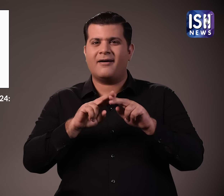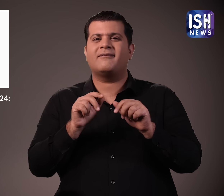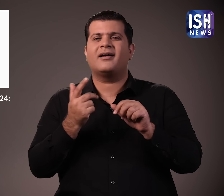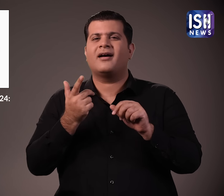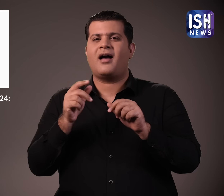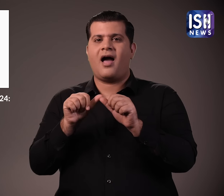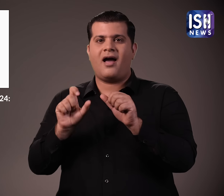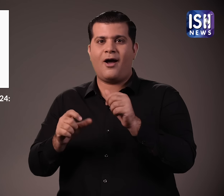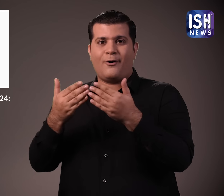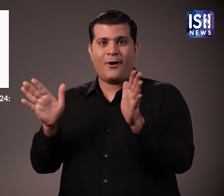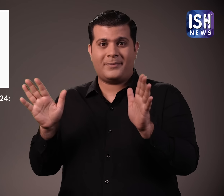पविशे नीदी दी जाती है